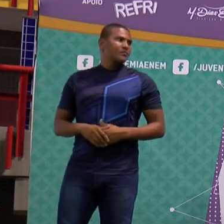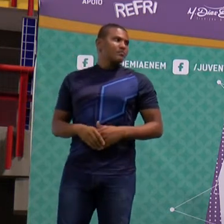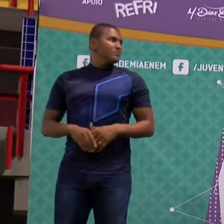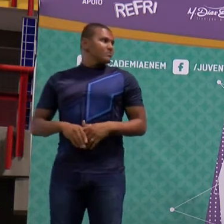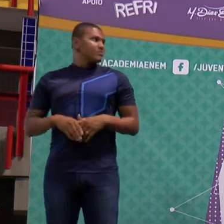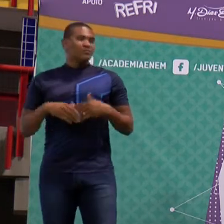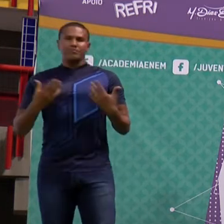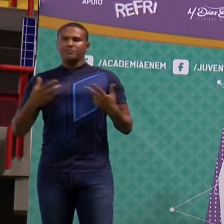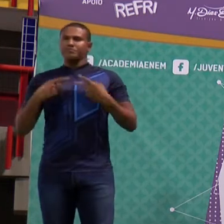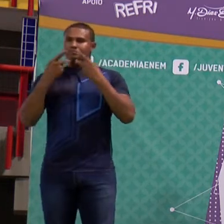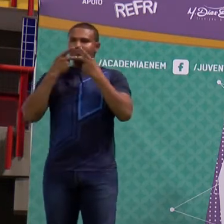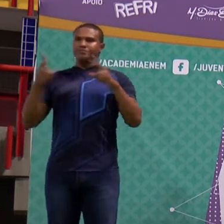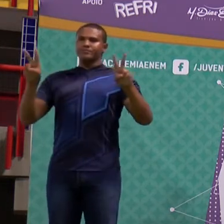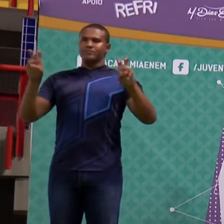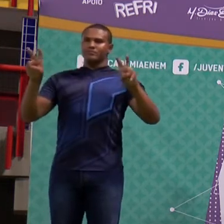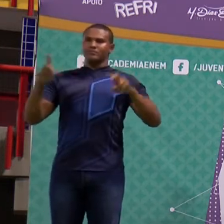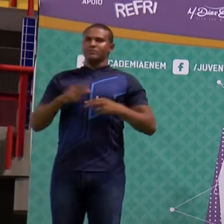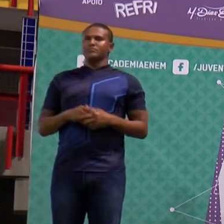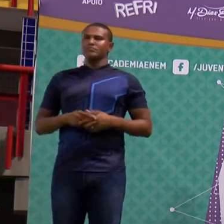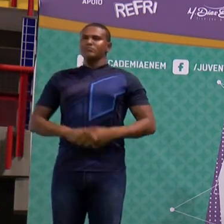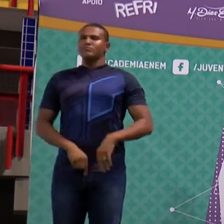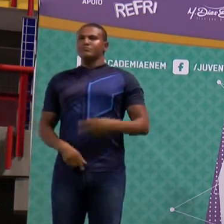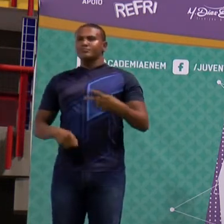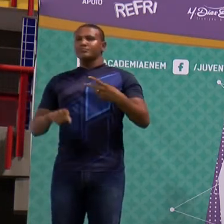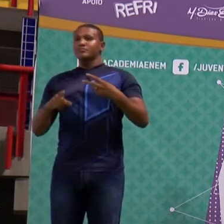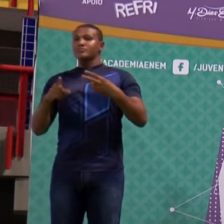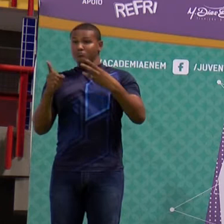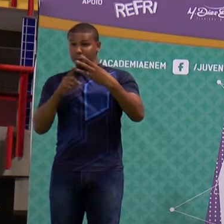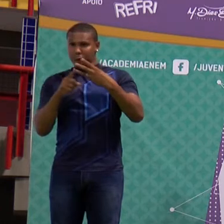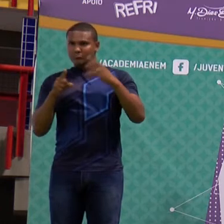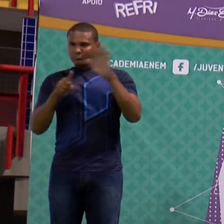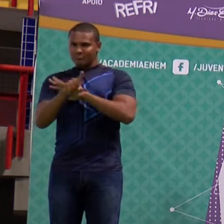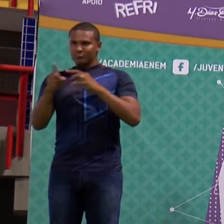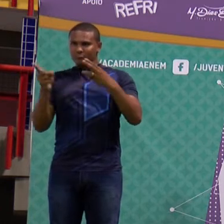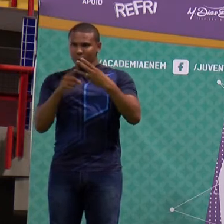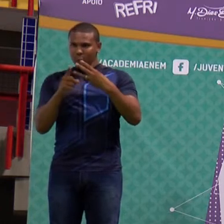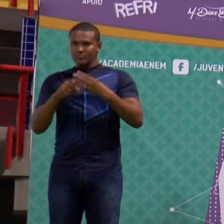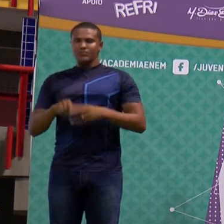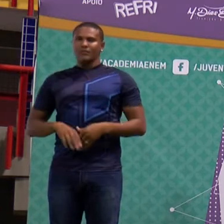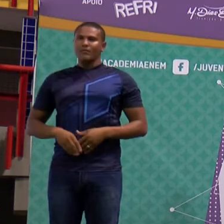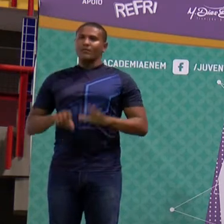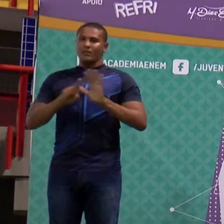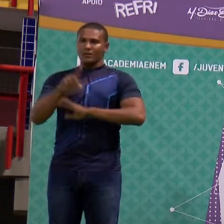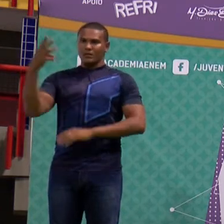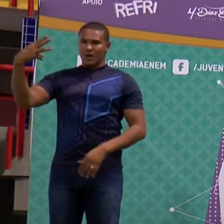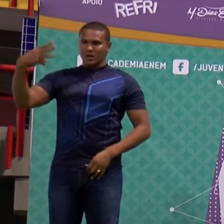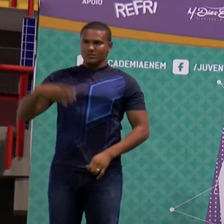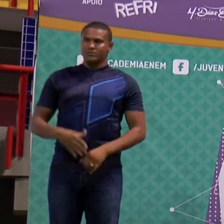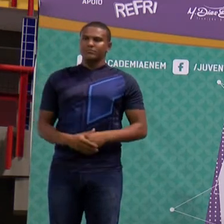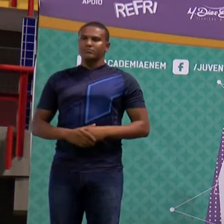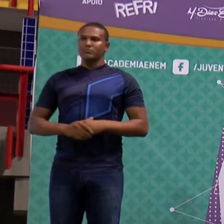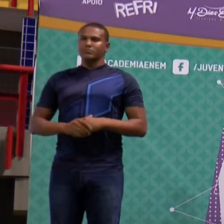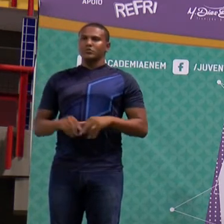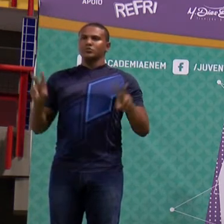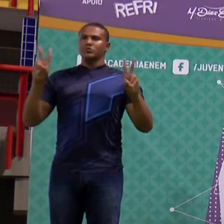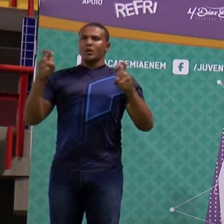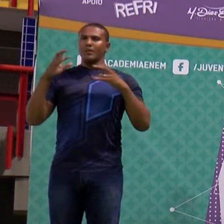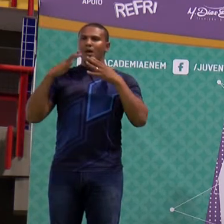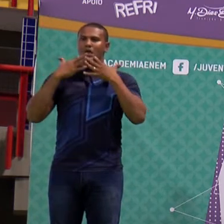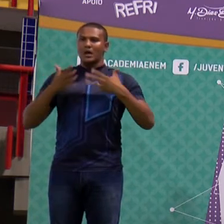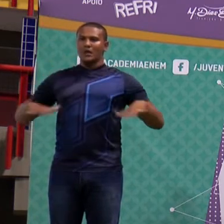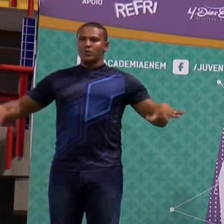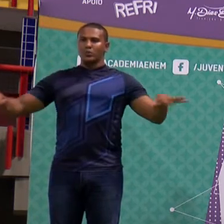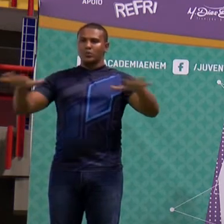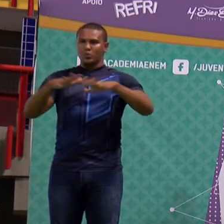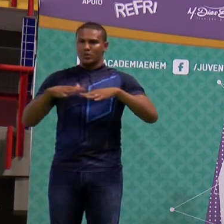trabalhar com vocês aqui a questão 3, que é a questão sobre a questão ambiental, e a questão 5, que é uma